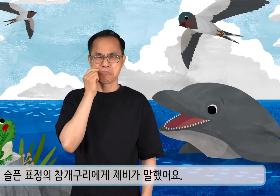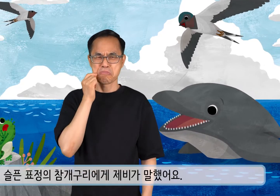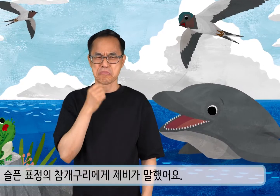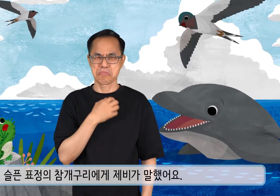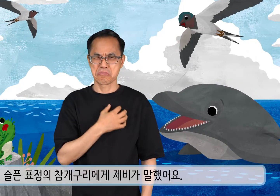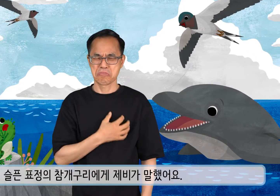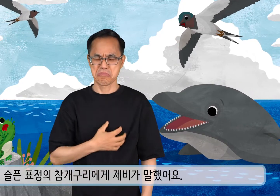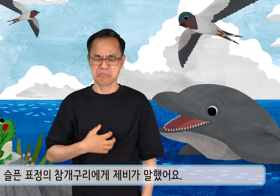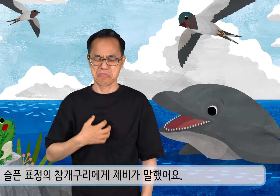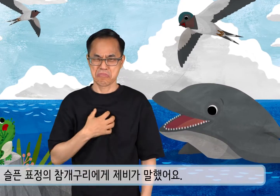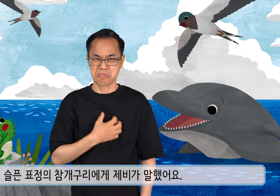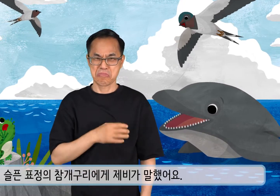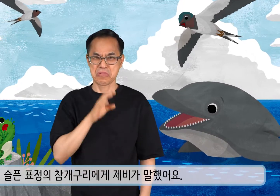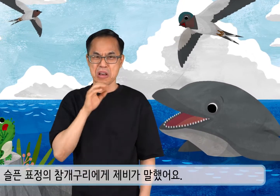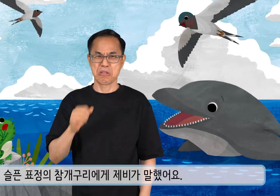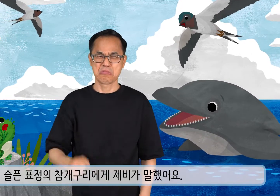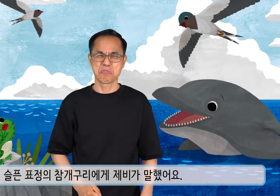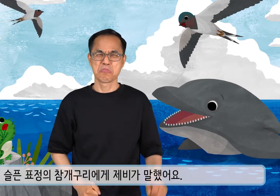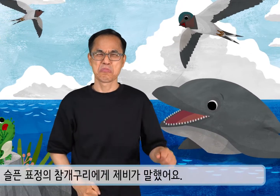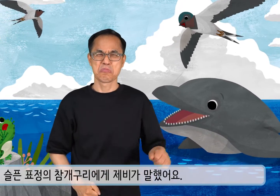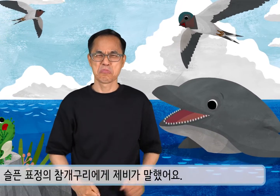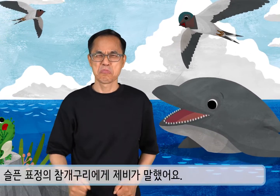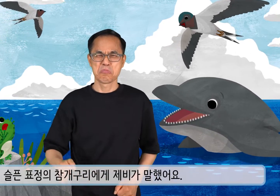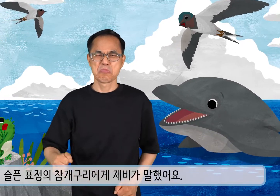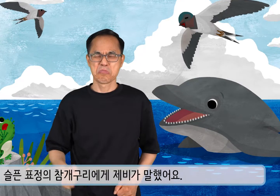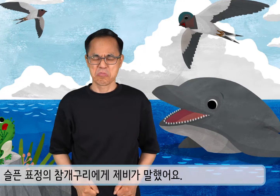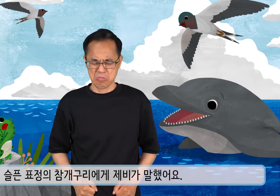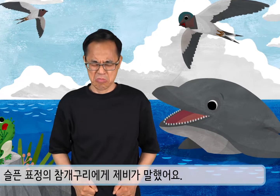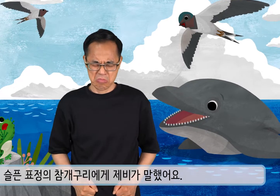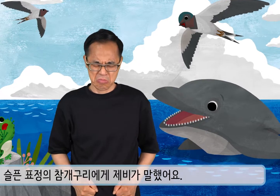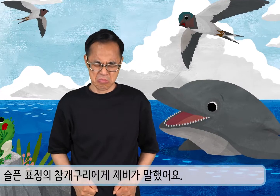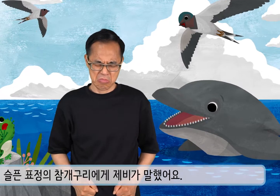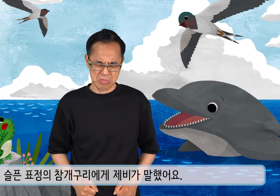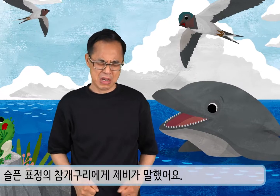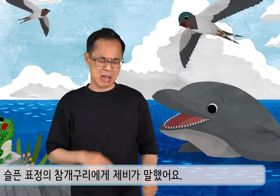슬픈 표정에 참개구리에게 제비가 말했어요.